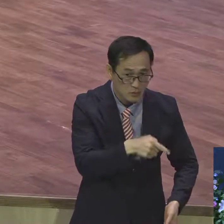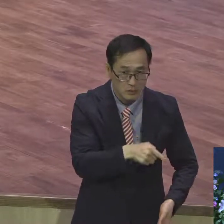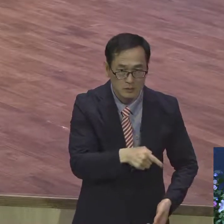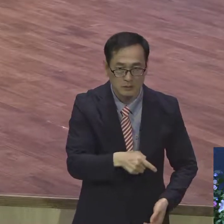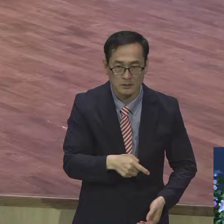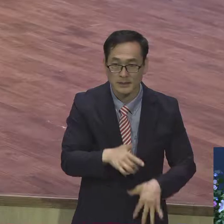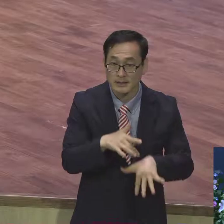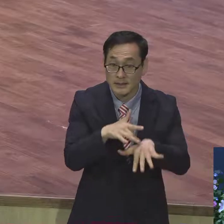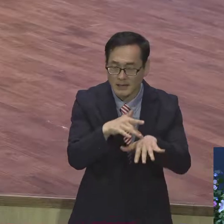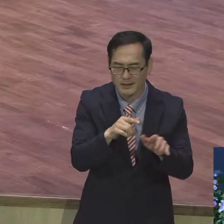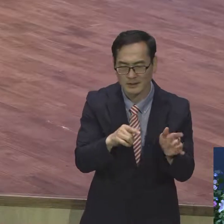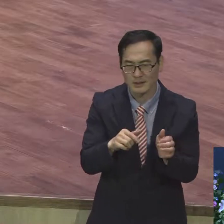뭐냐